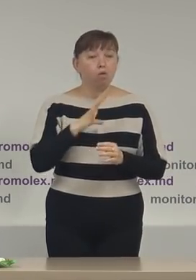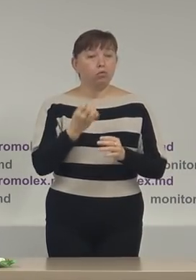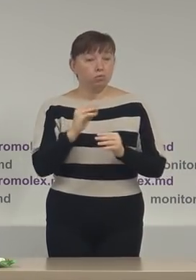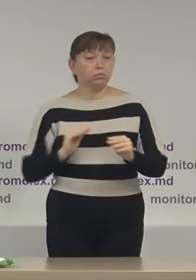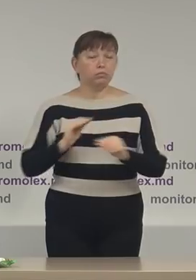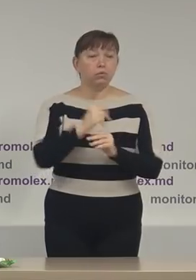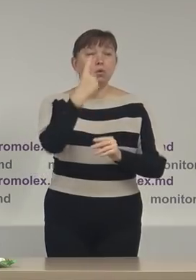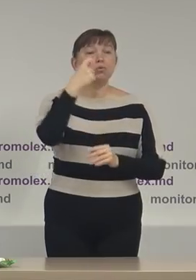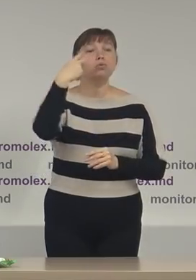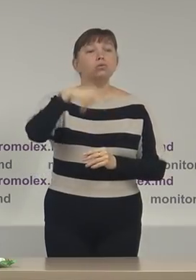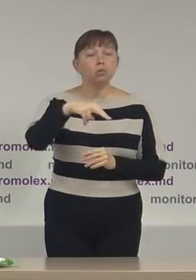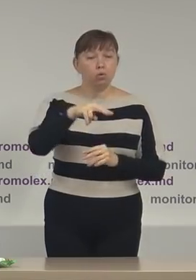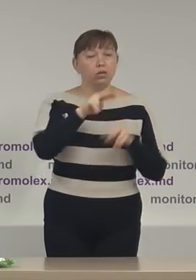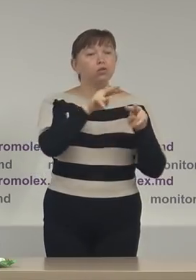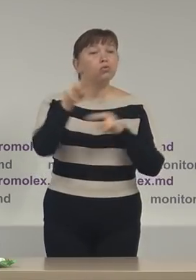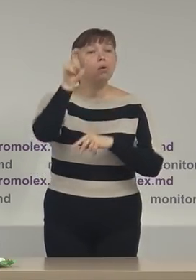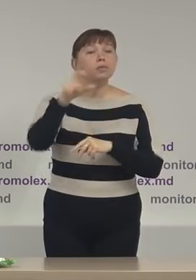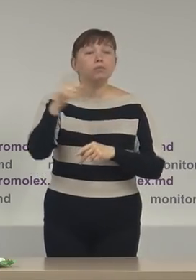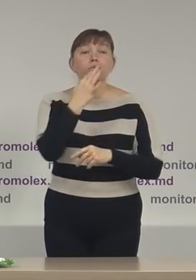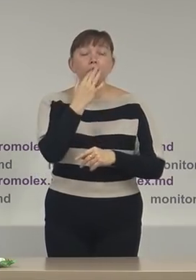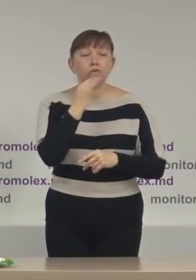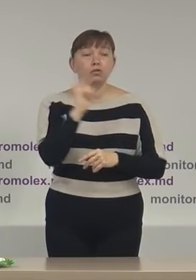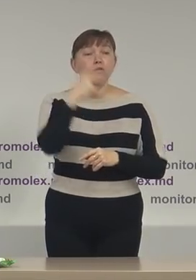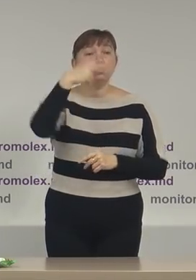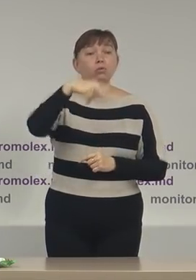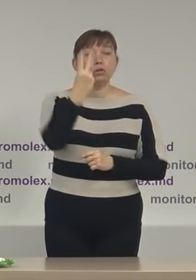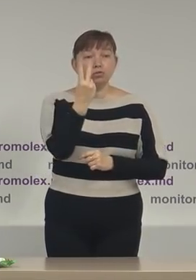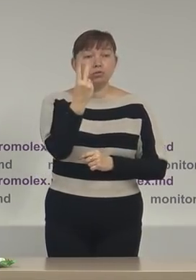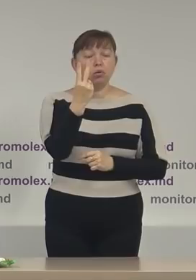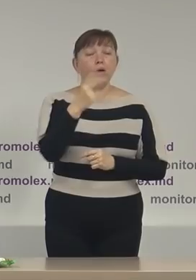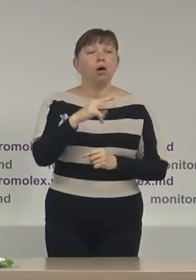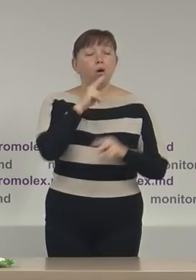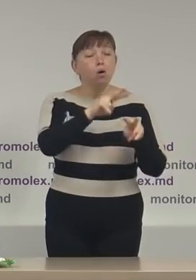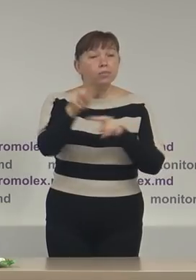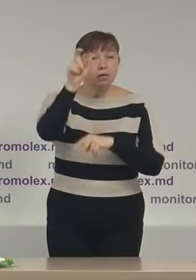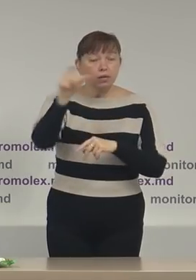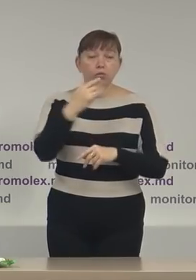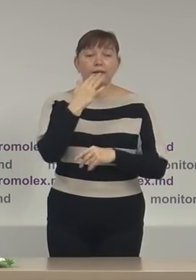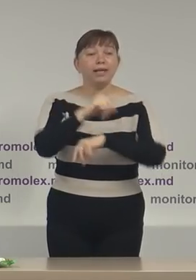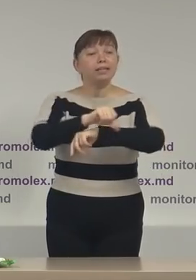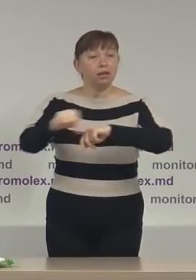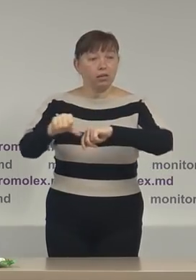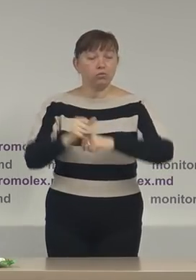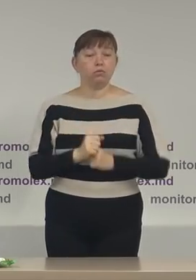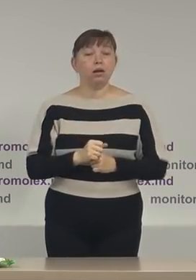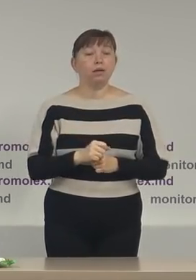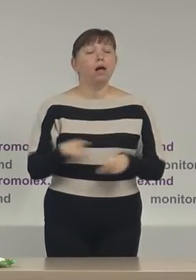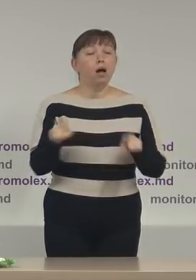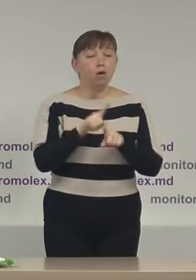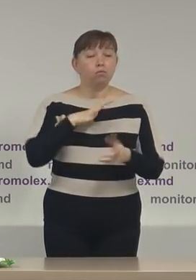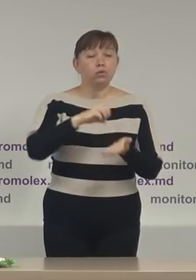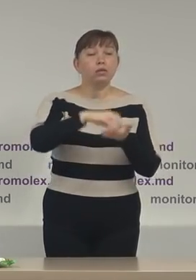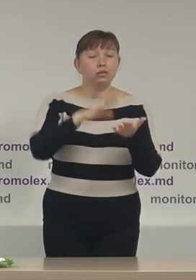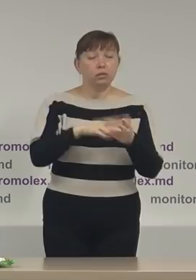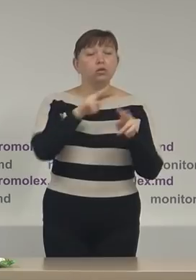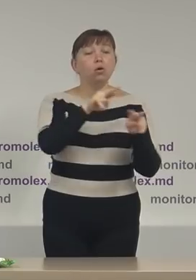acreditați 120 observatori naționali și 22 observatori internaționali. Au fost înregistrate de